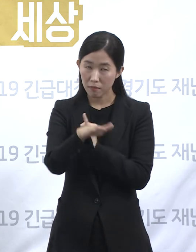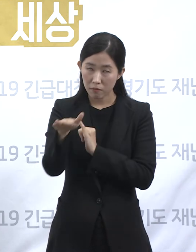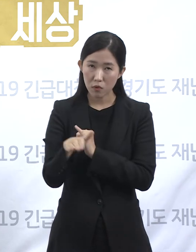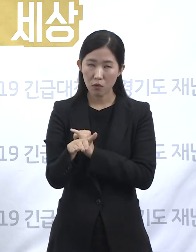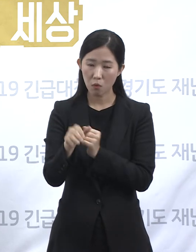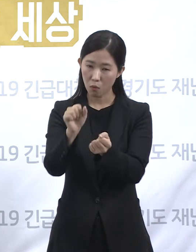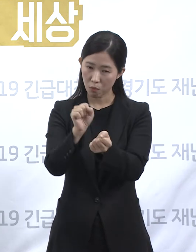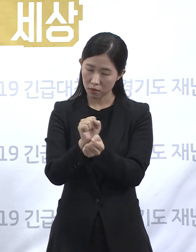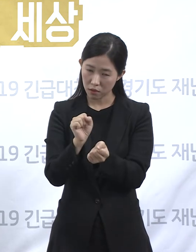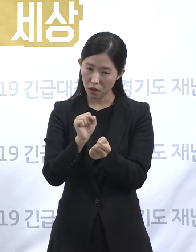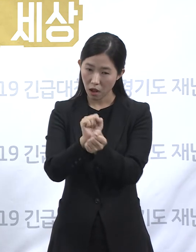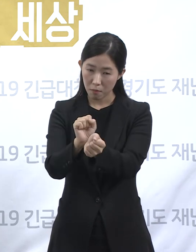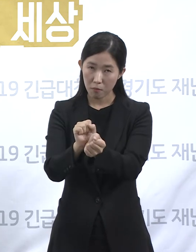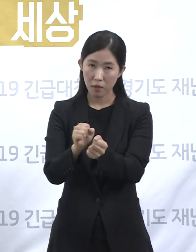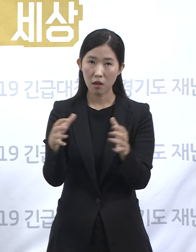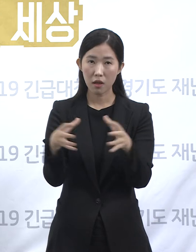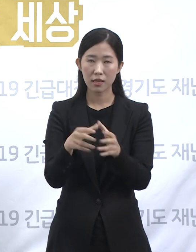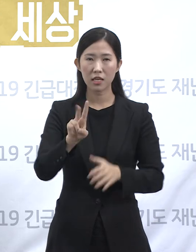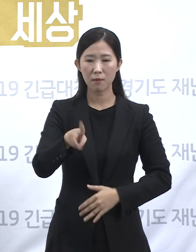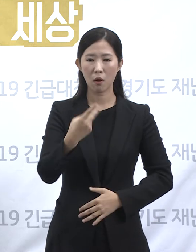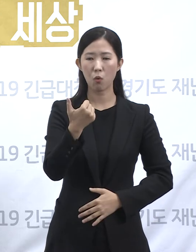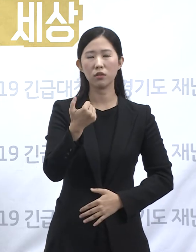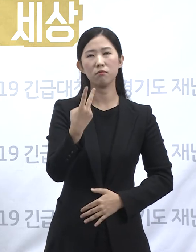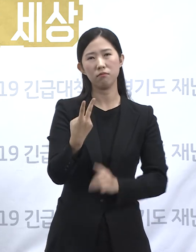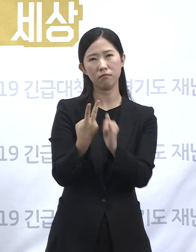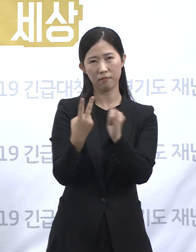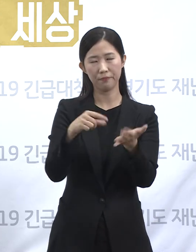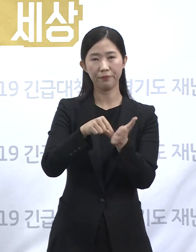225명으로 파악됩니다.